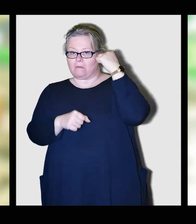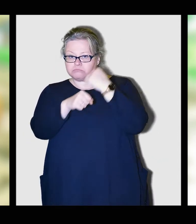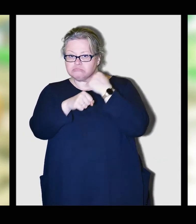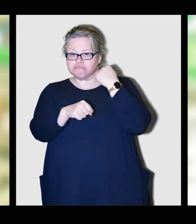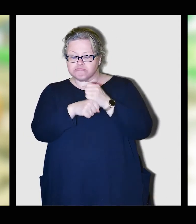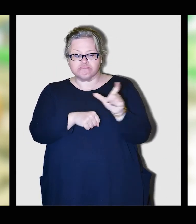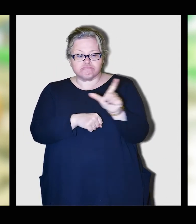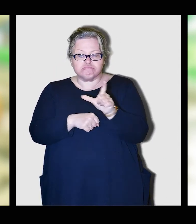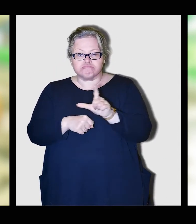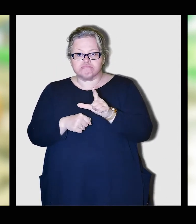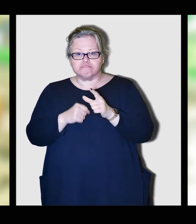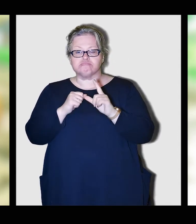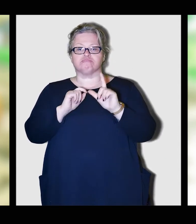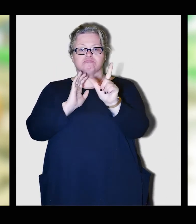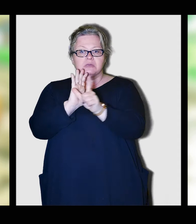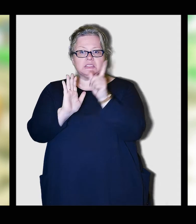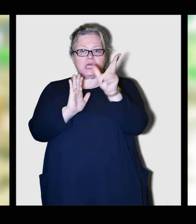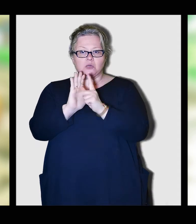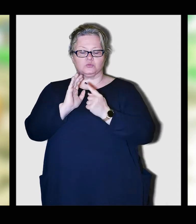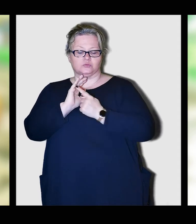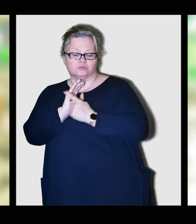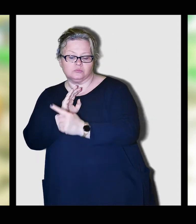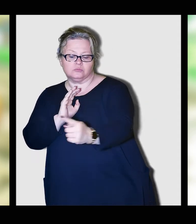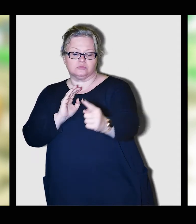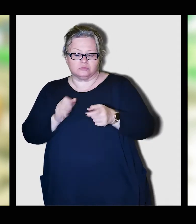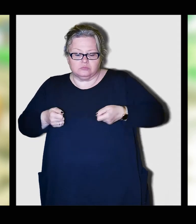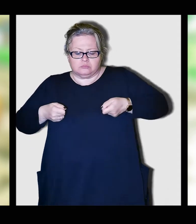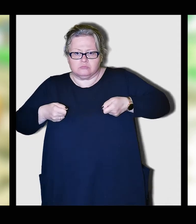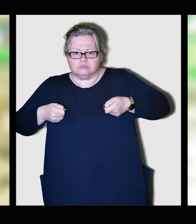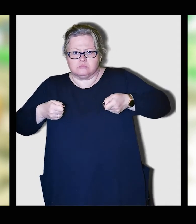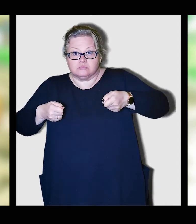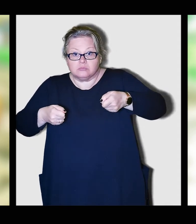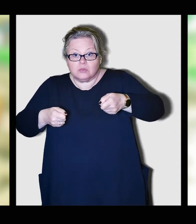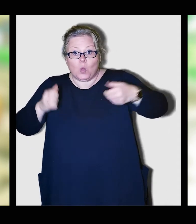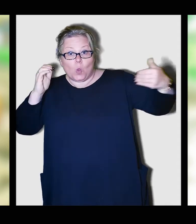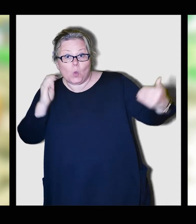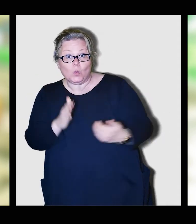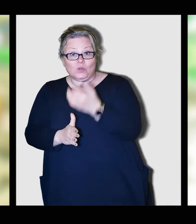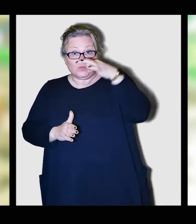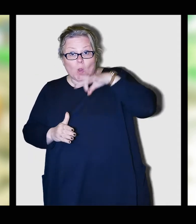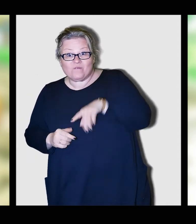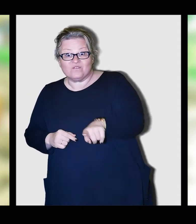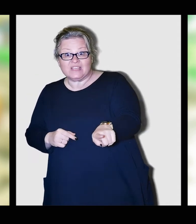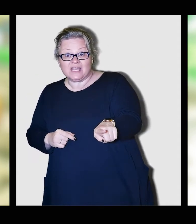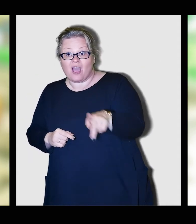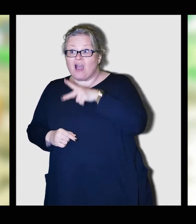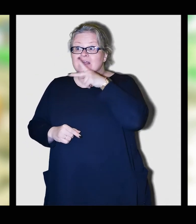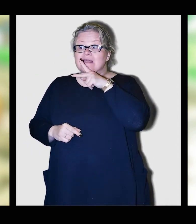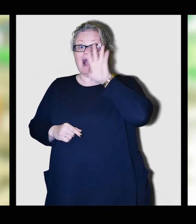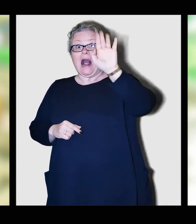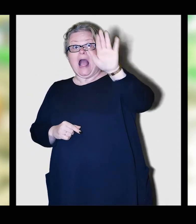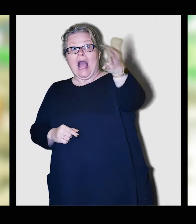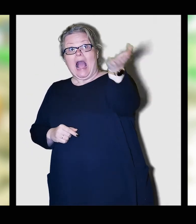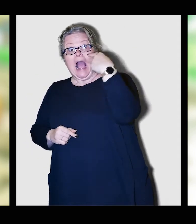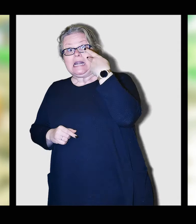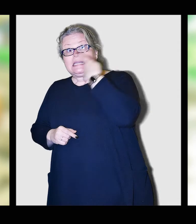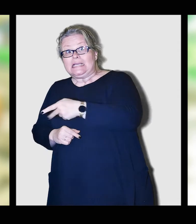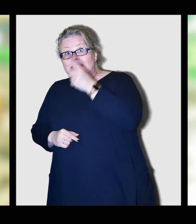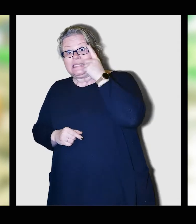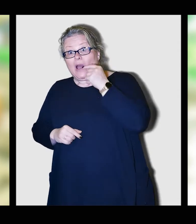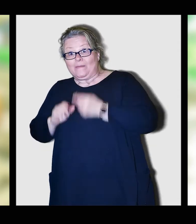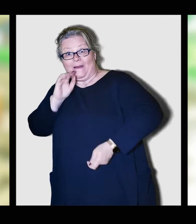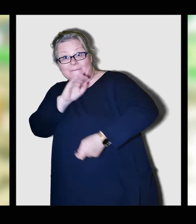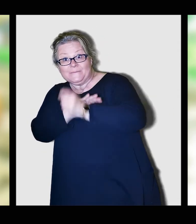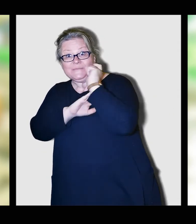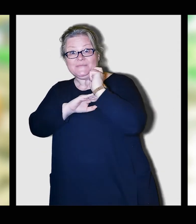szántanak, kettőt-hármat térülnek-fordulnak. Megint elkiáltja magát a fiú. Nézze, apám uram,